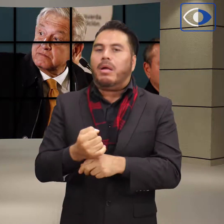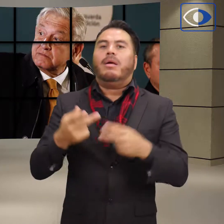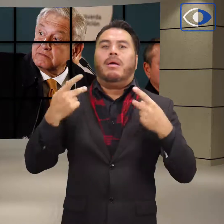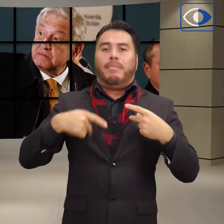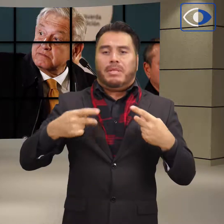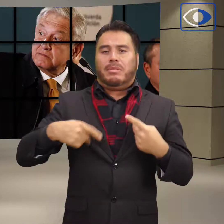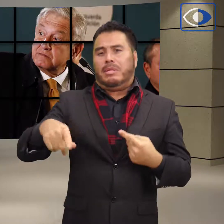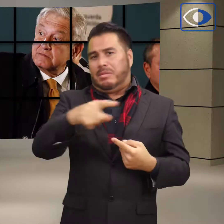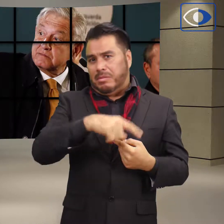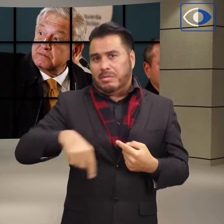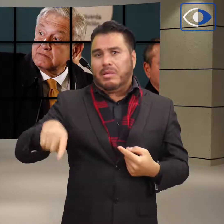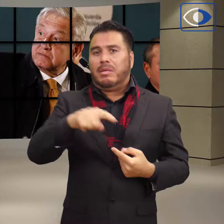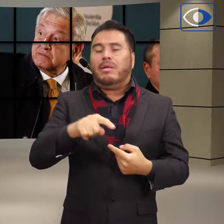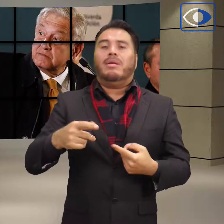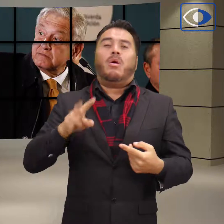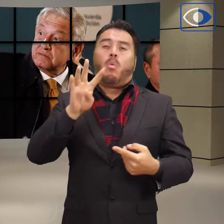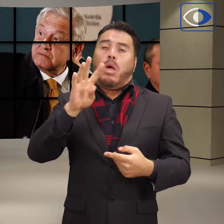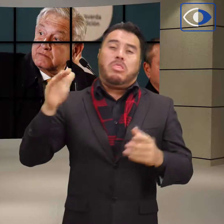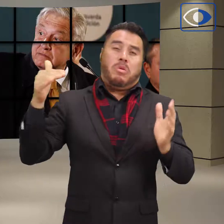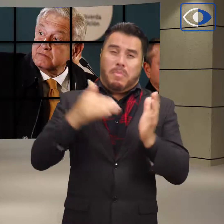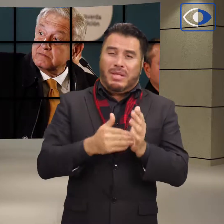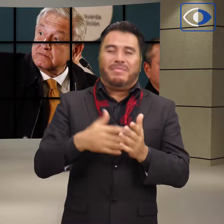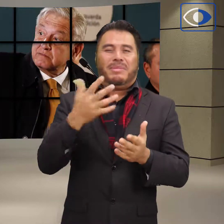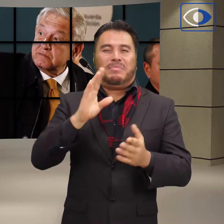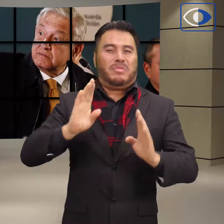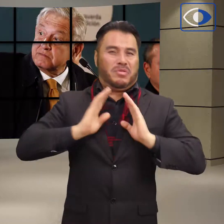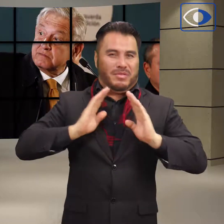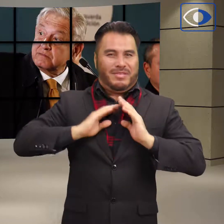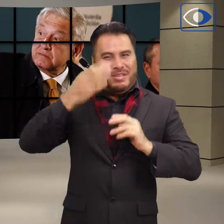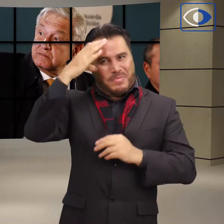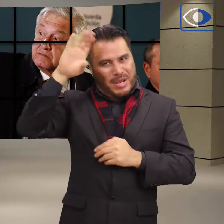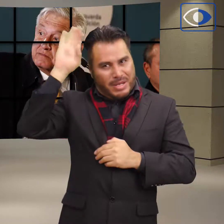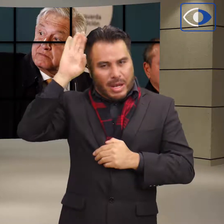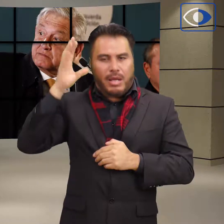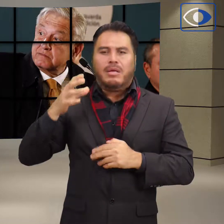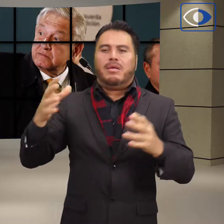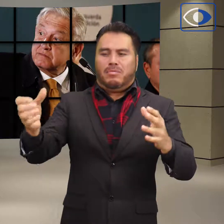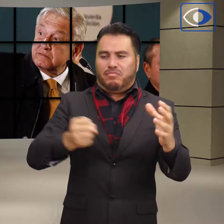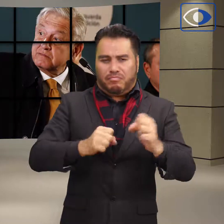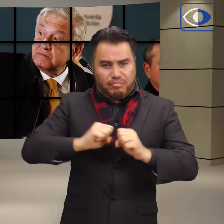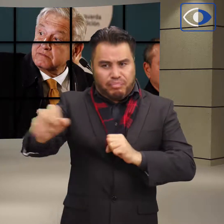soldados y marinos fueron desplegados para vigilar 58 instalaciones de Pemex.